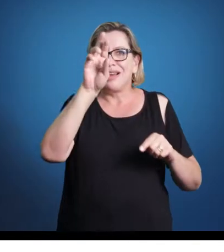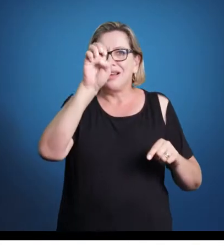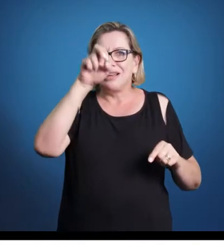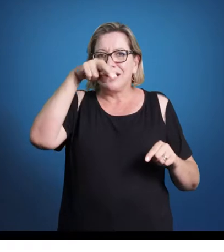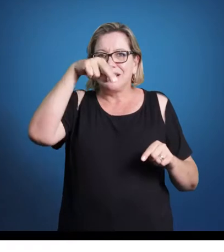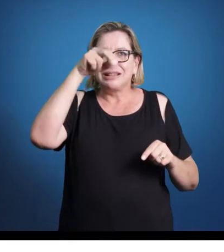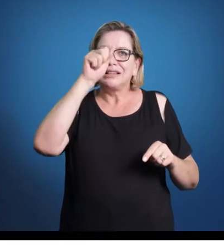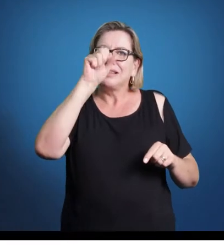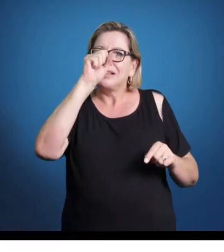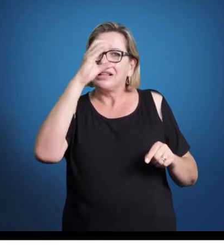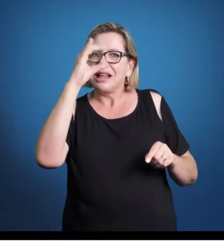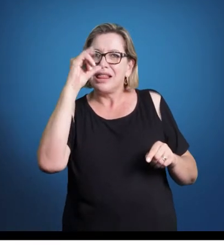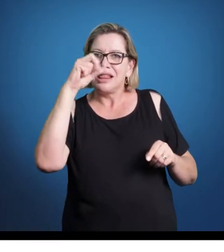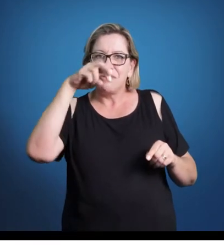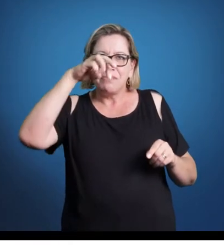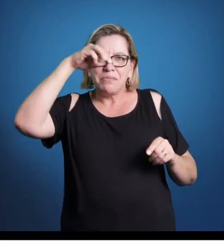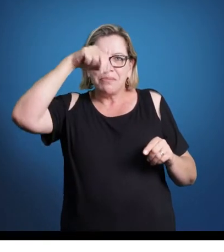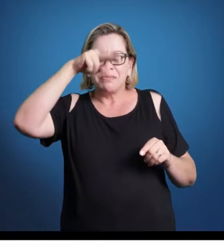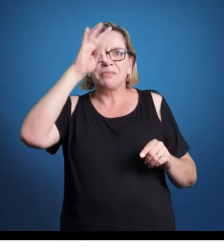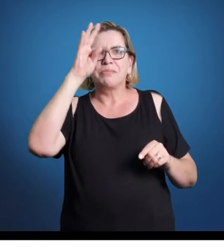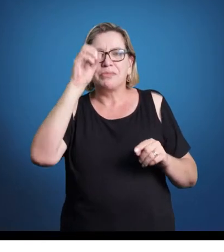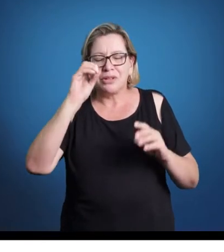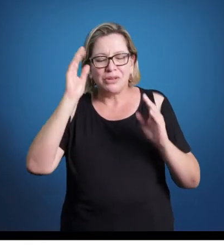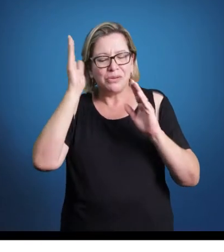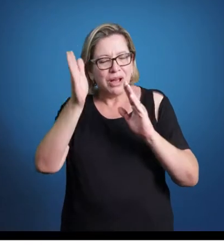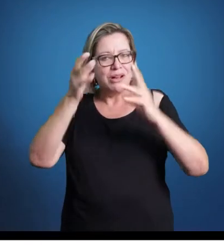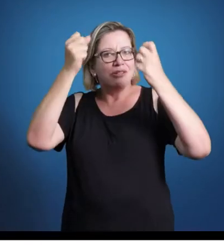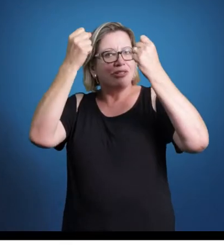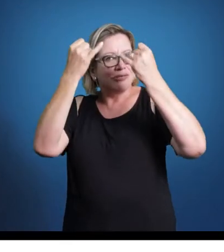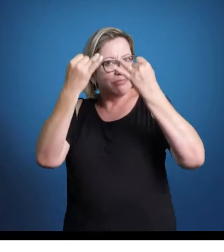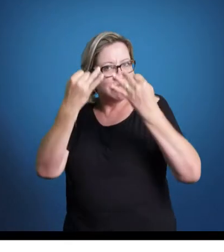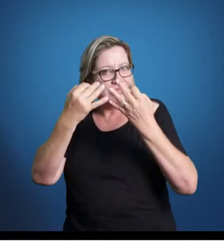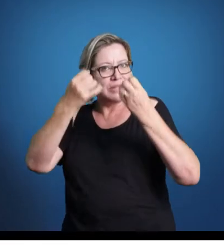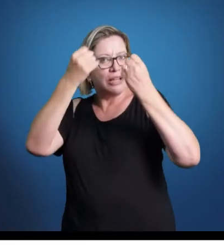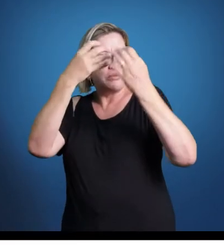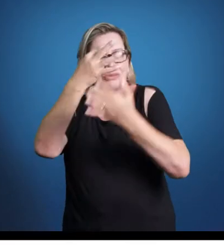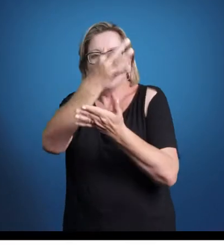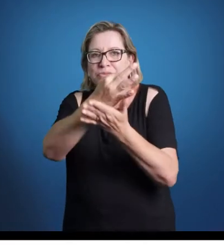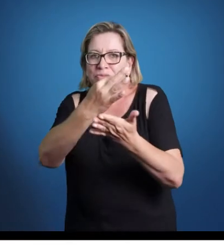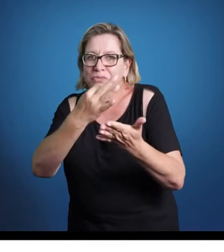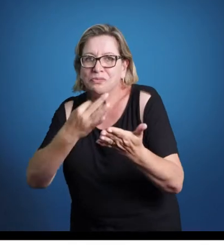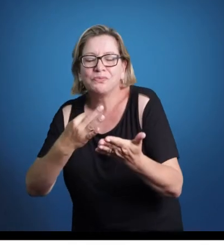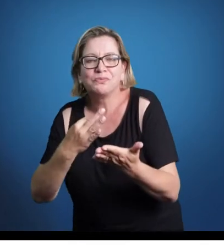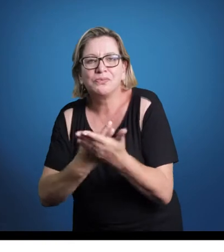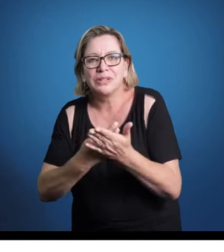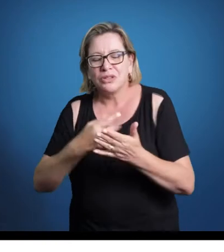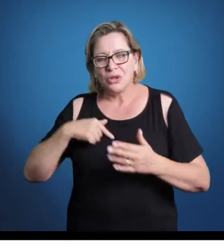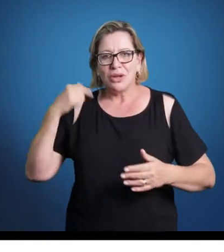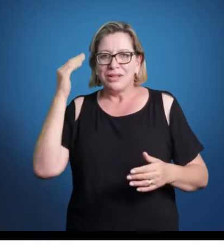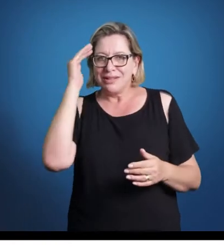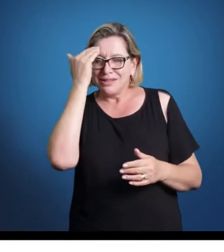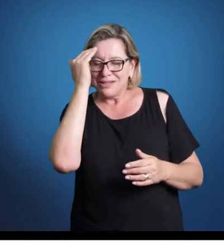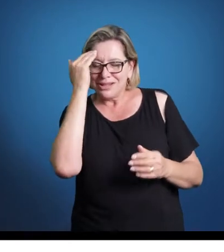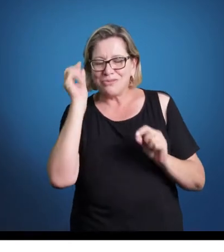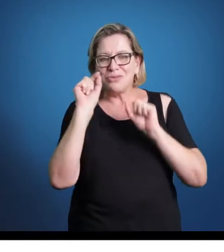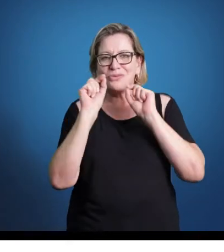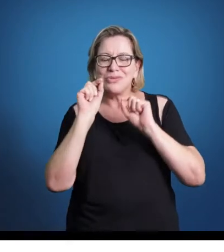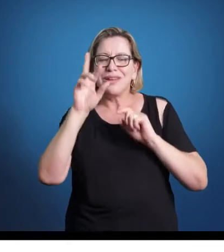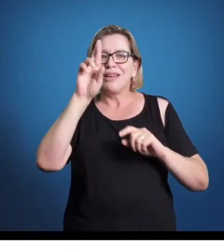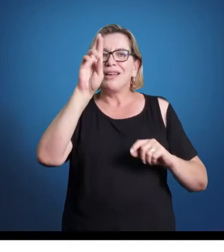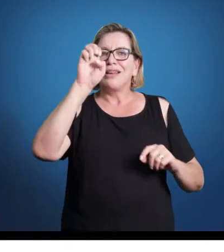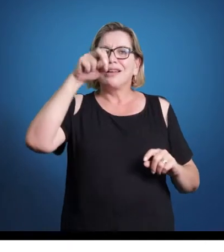Bom, como colocamos aí no nosso enunciado, no nosso texto inicial, a gente entende e coloca o Renascimento